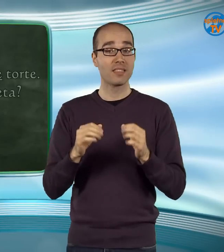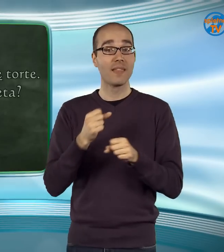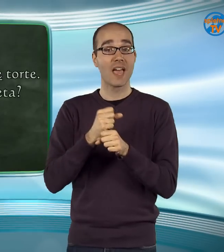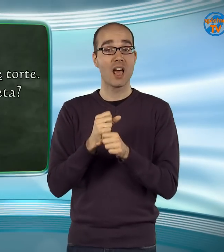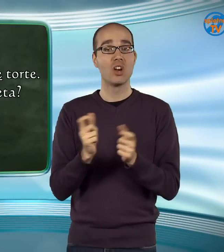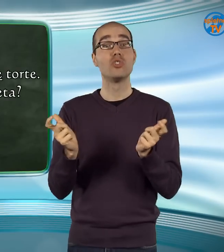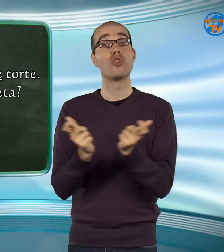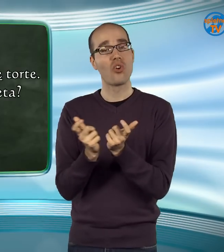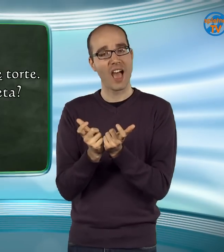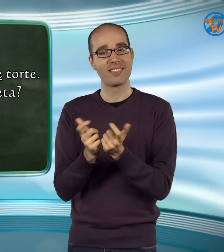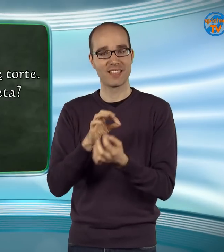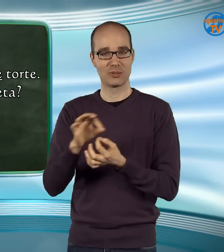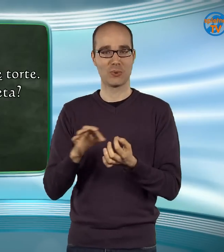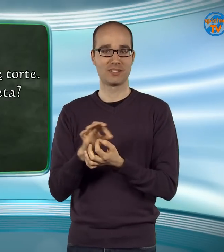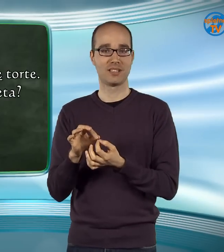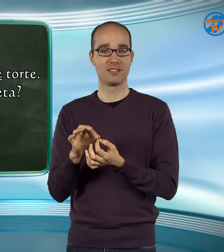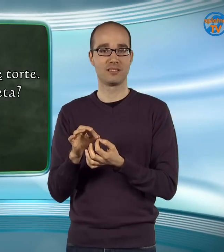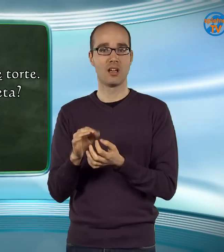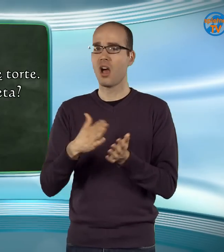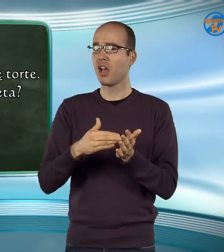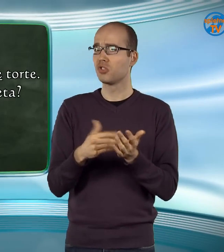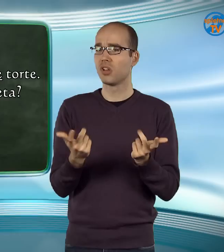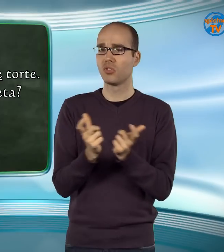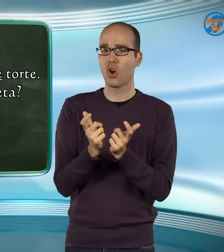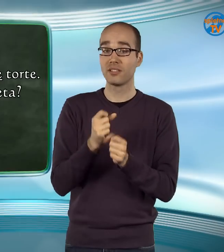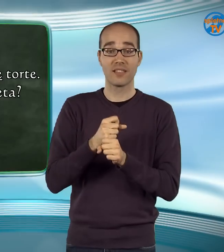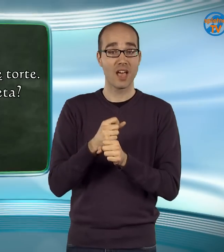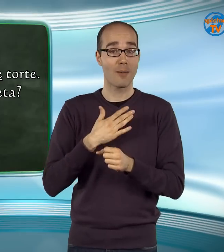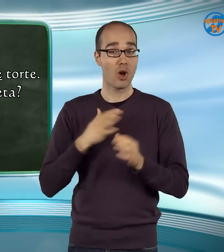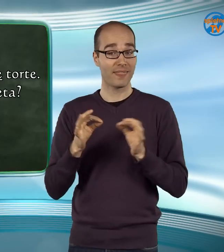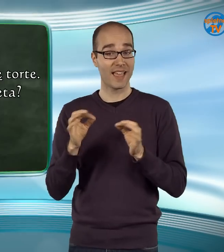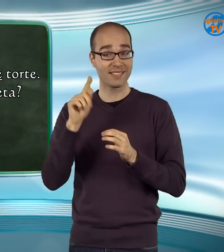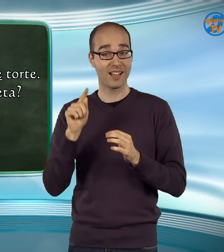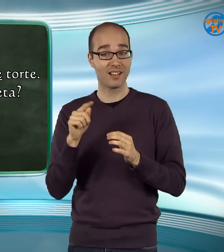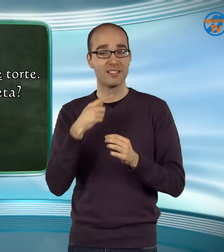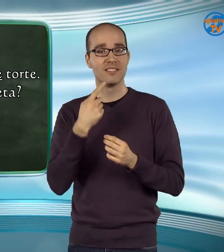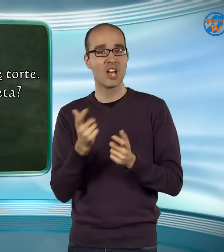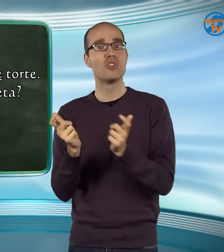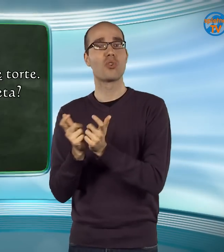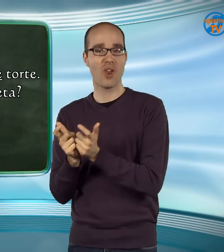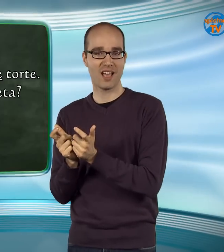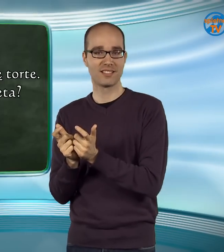moja teta dela čokoladne torte. Kakšne torte dela moja teta? Čokoladne.